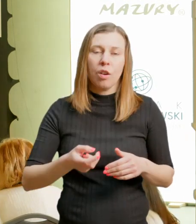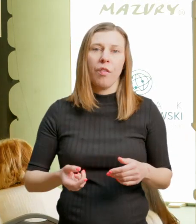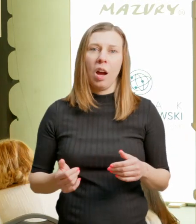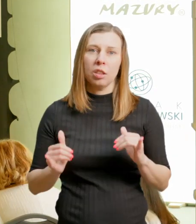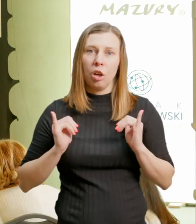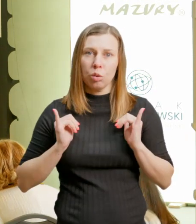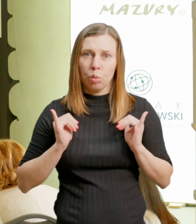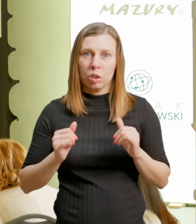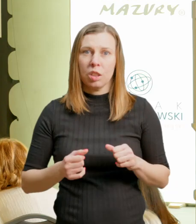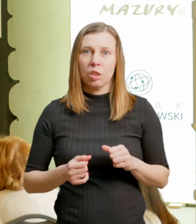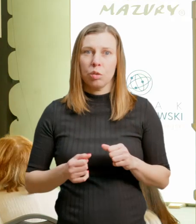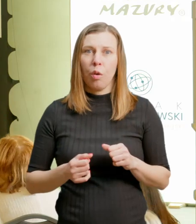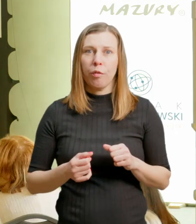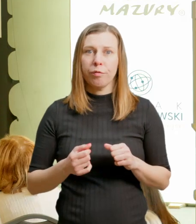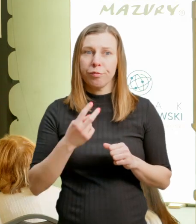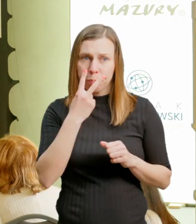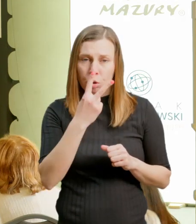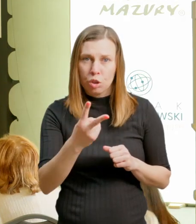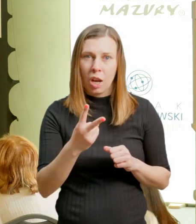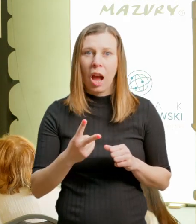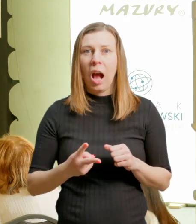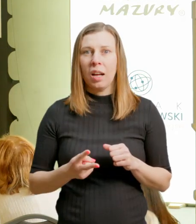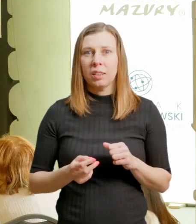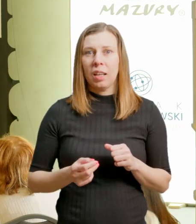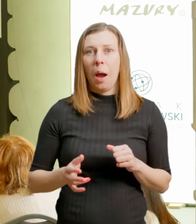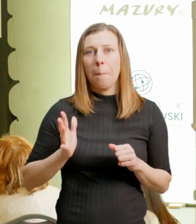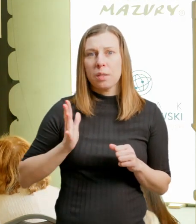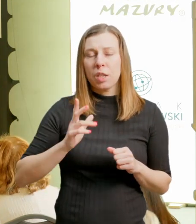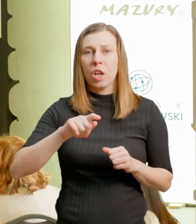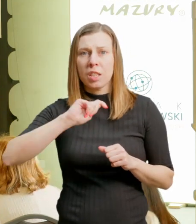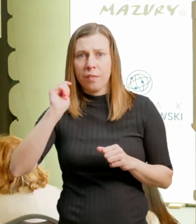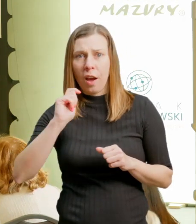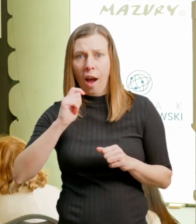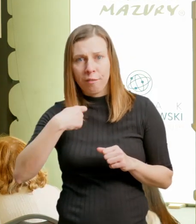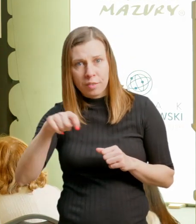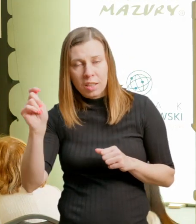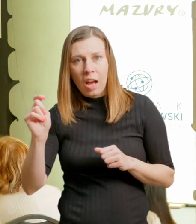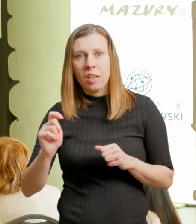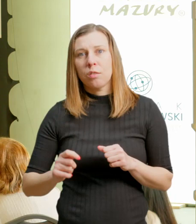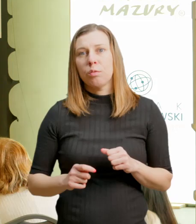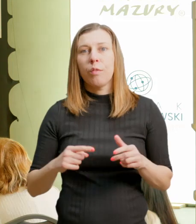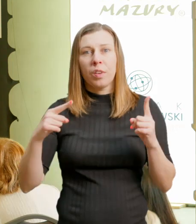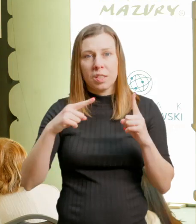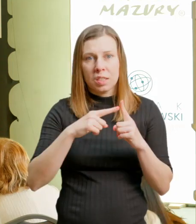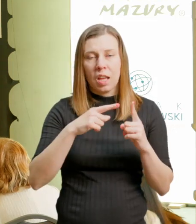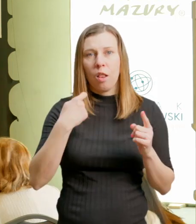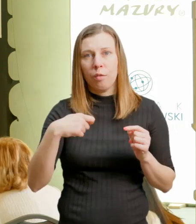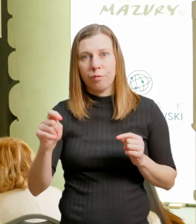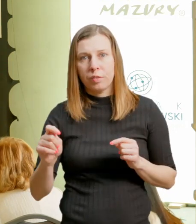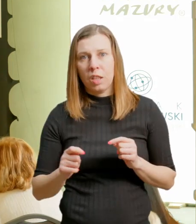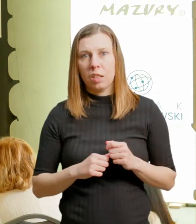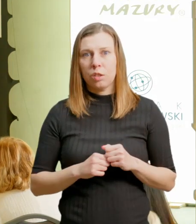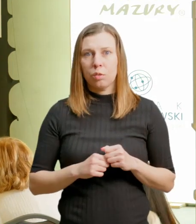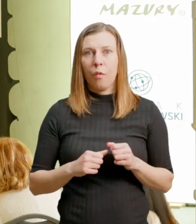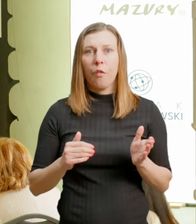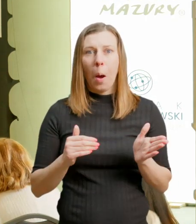zainteresowaniach turystów i w ich postrzeganiach i bezpieczeństwa wyjazdów, ale i potrzeb i